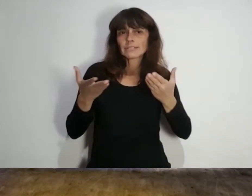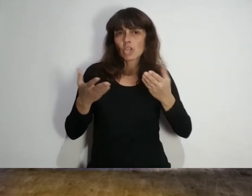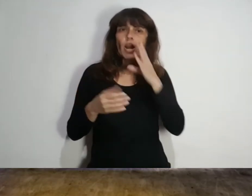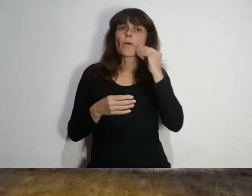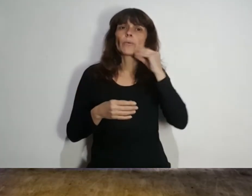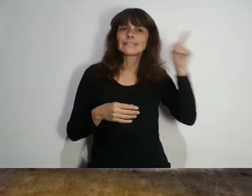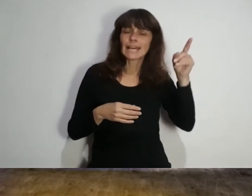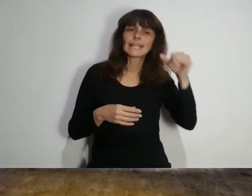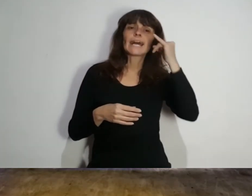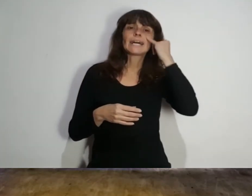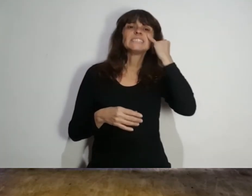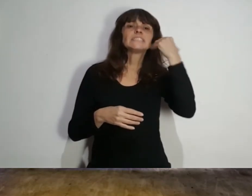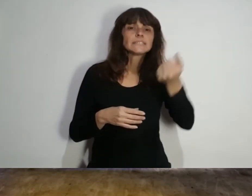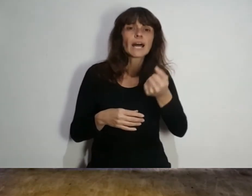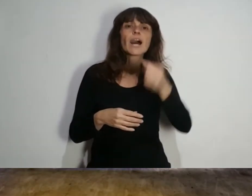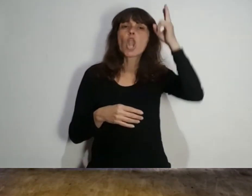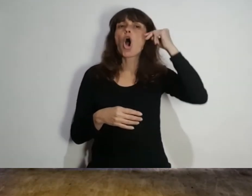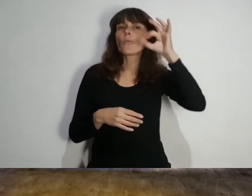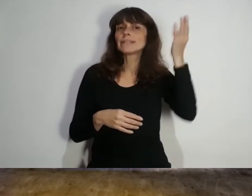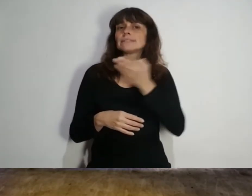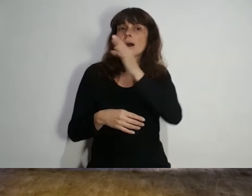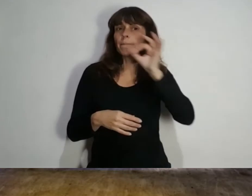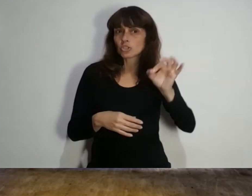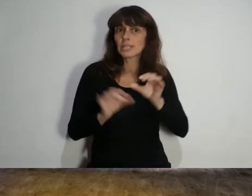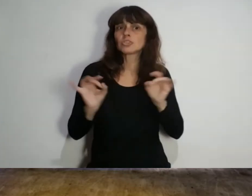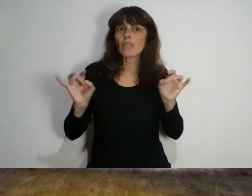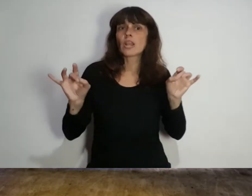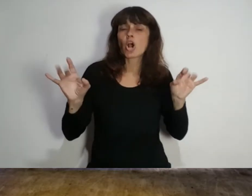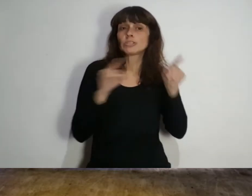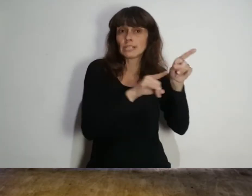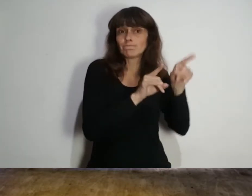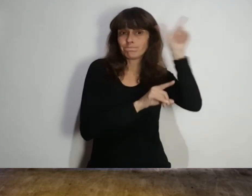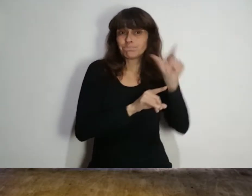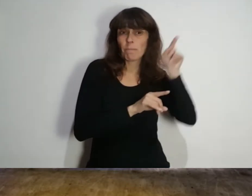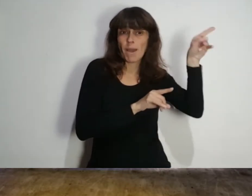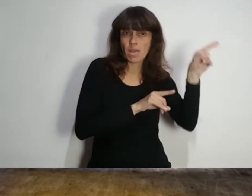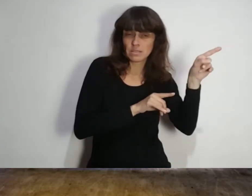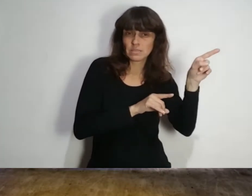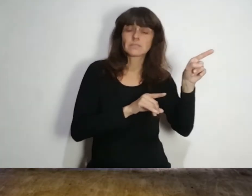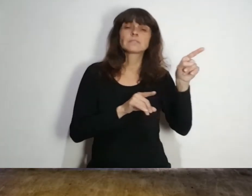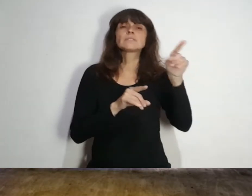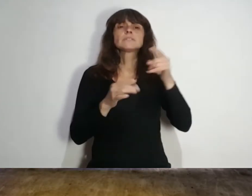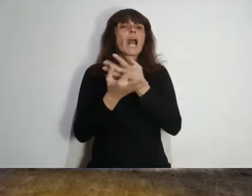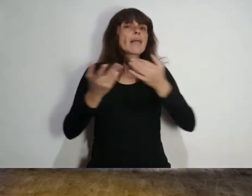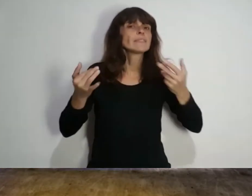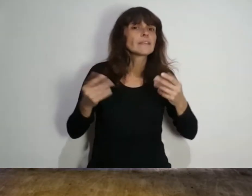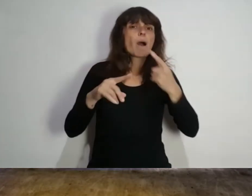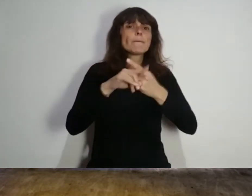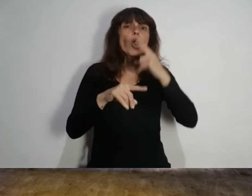británica y representa ya más del 90% de los contagios en el Reino Unido donde los casos